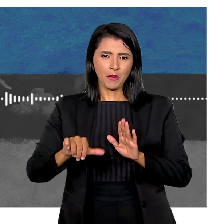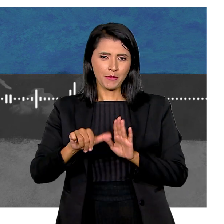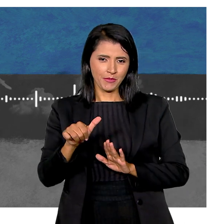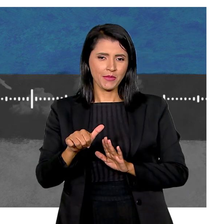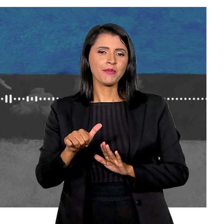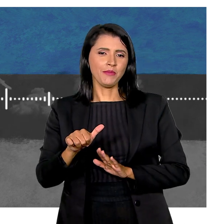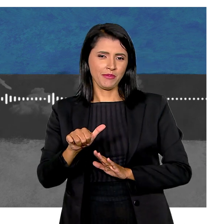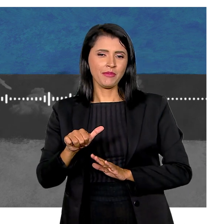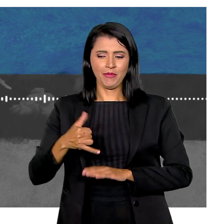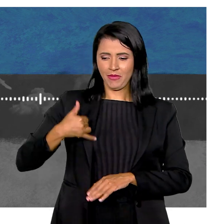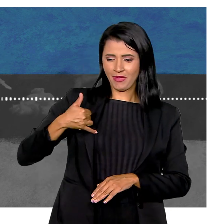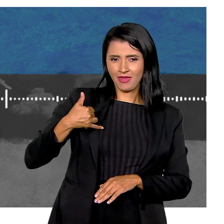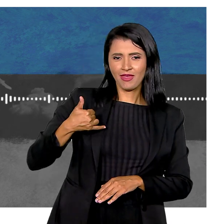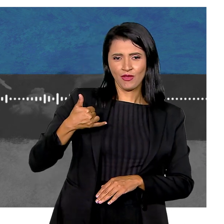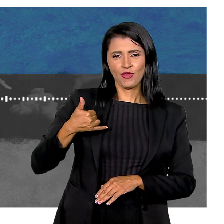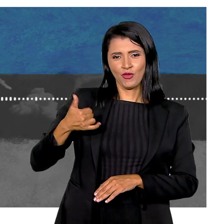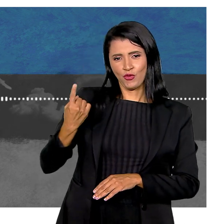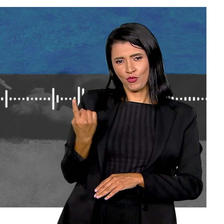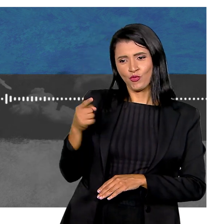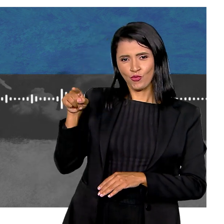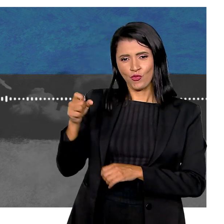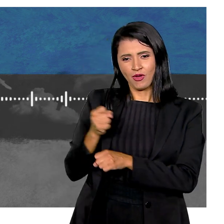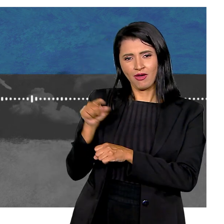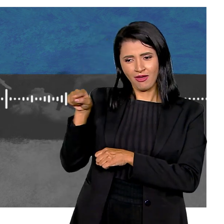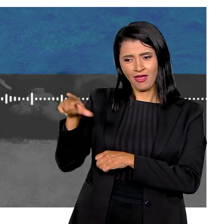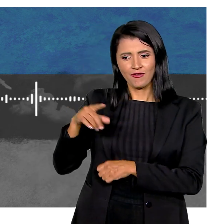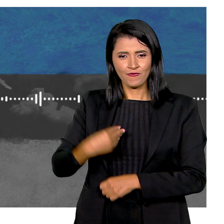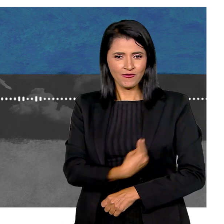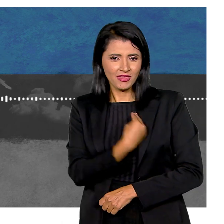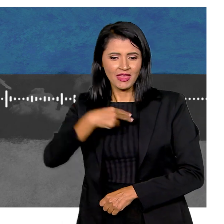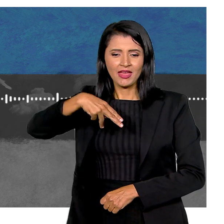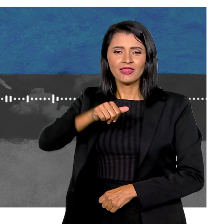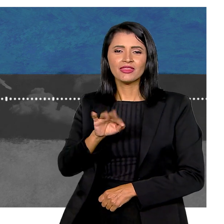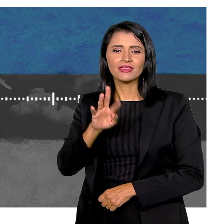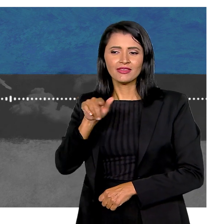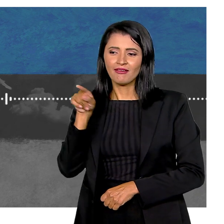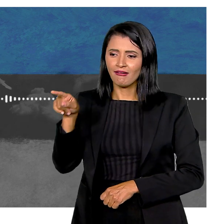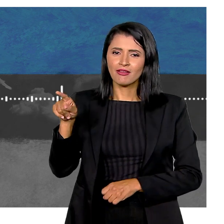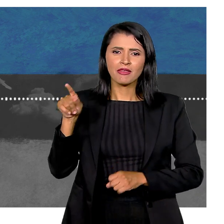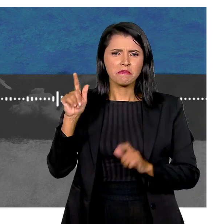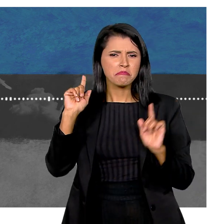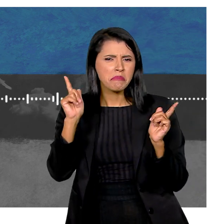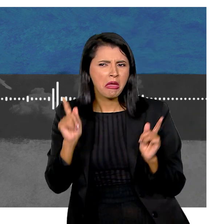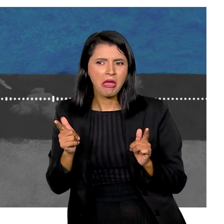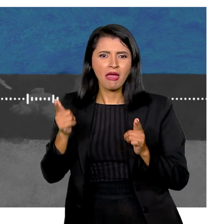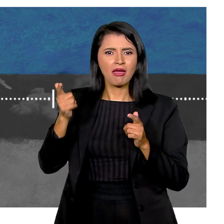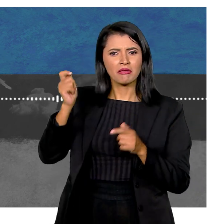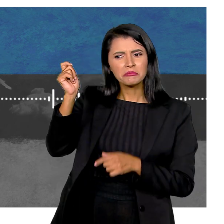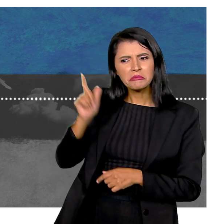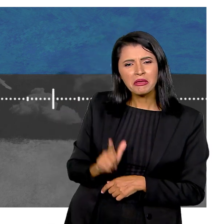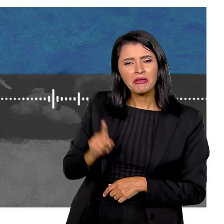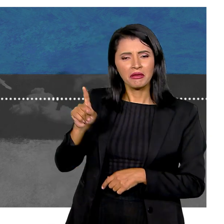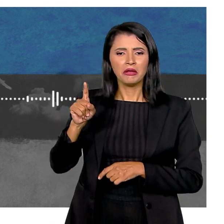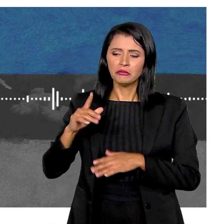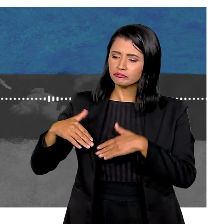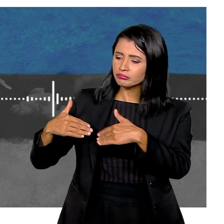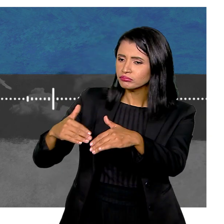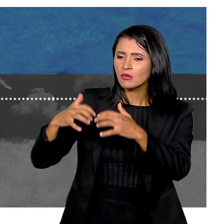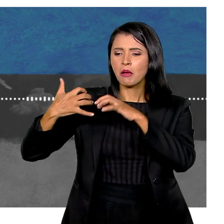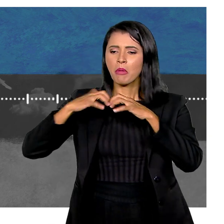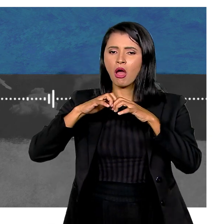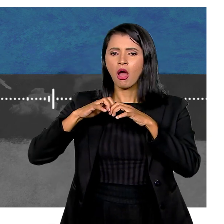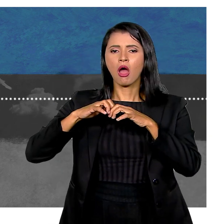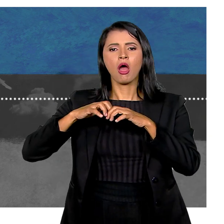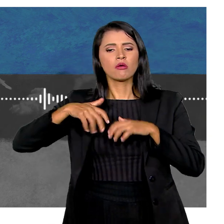No primeiro ano de vida da Natália Ela foi uma criança muito esperta Teve seu desenvolvimento, assim, motor,